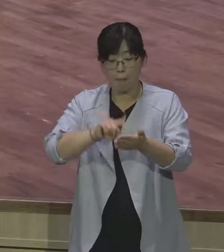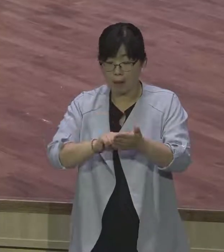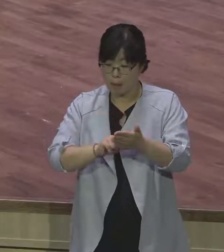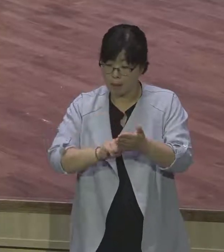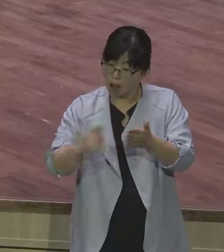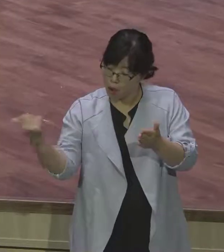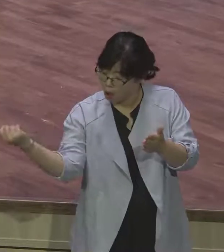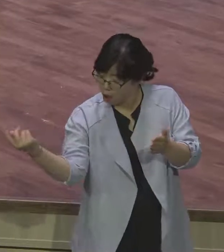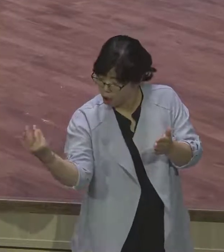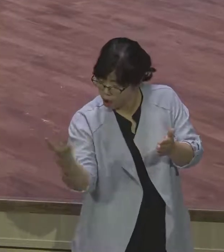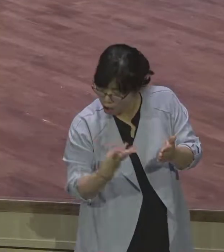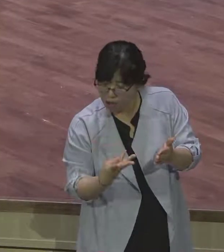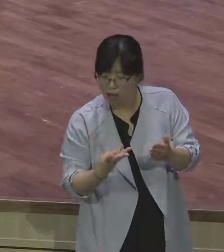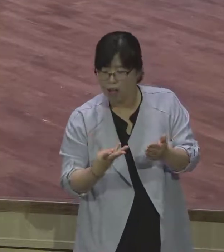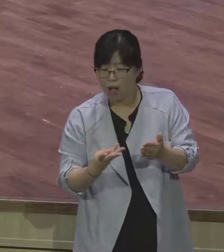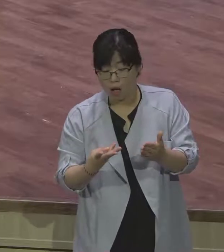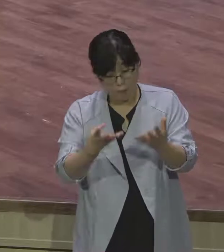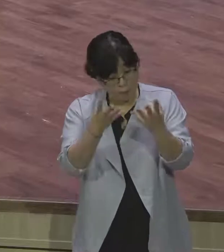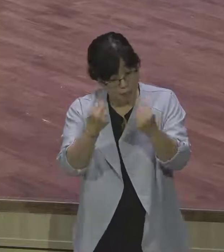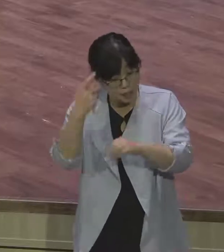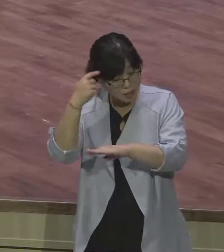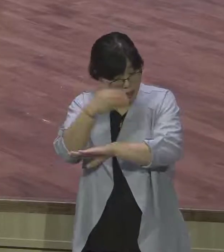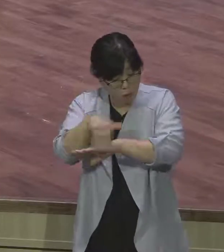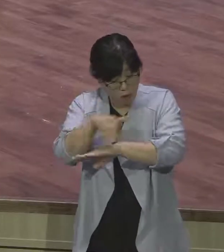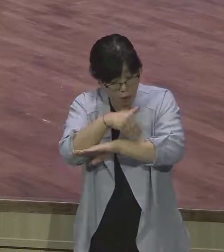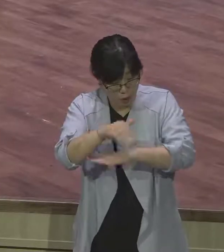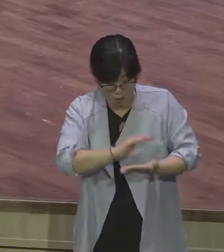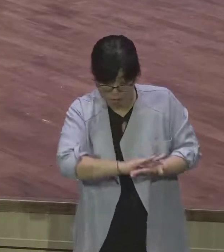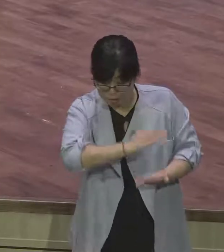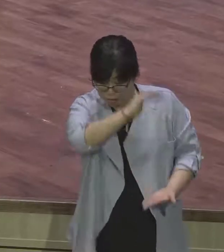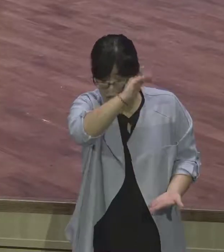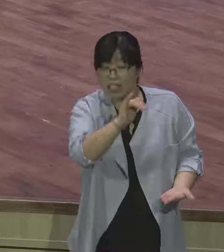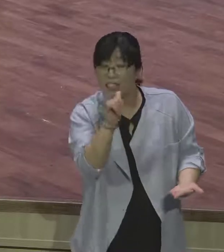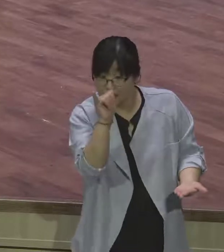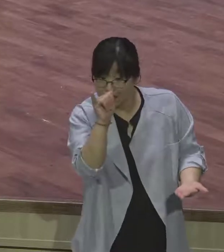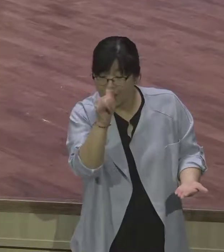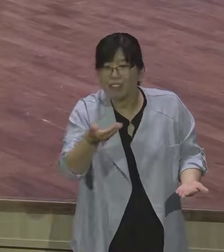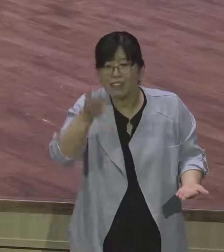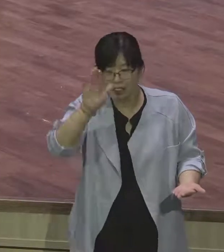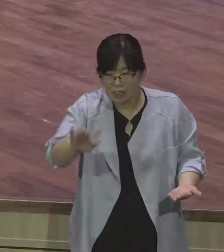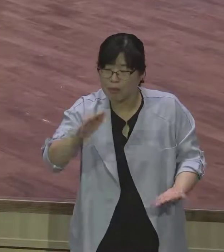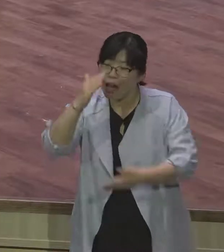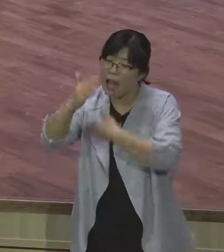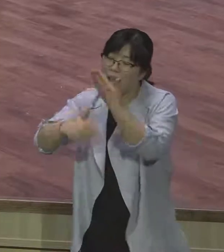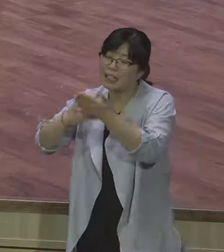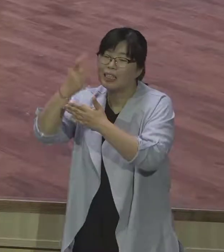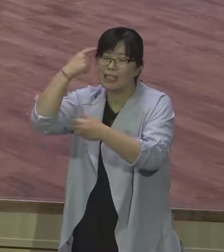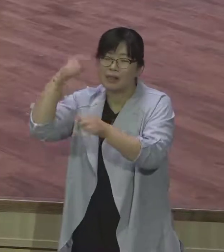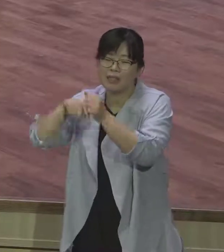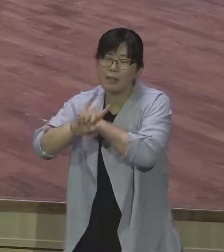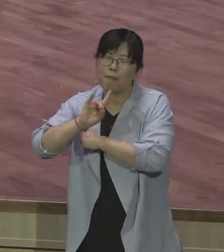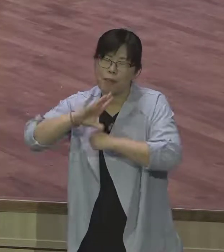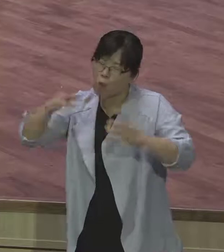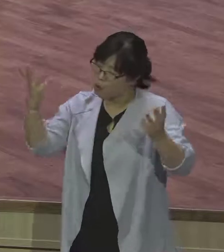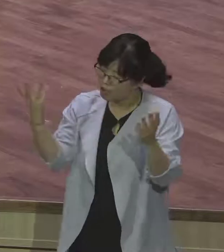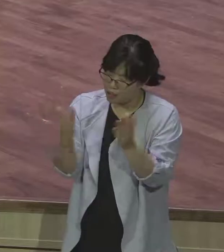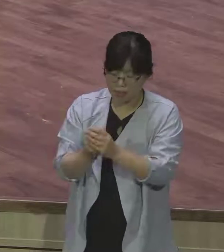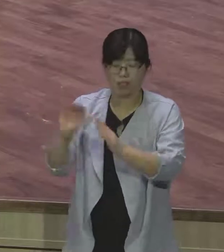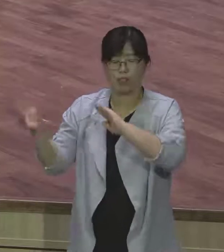알아요. 많이 경험했어요. 정보 많이 가지고 있어요. 정보 시대에서는 뭐 딱 핸드폰과 딱 덕뜨리면 다 나오는데